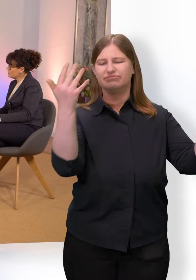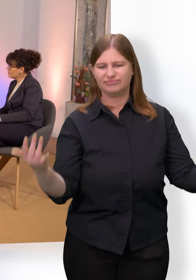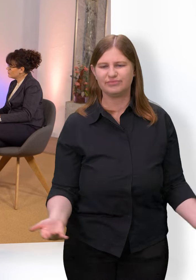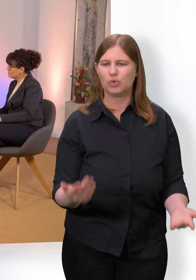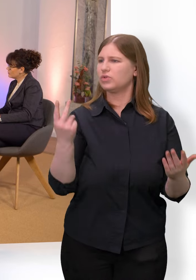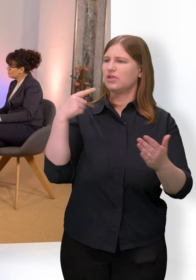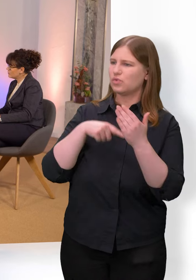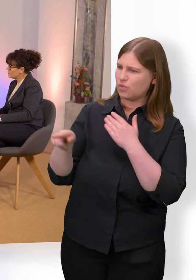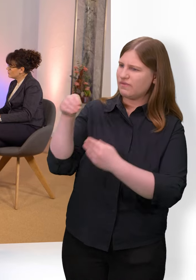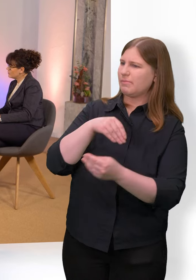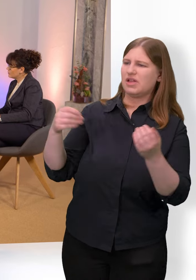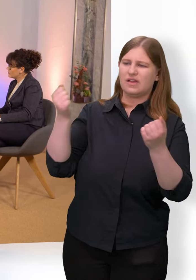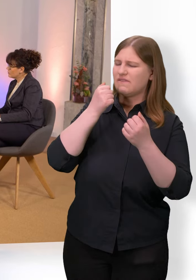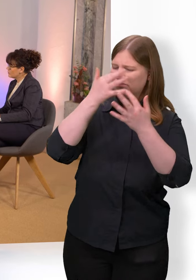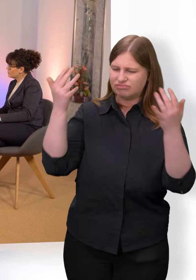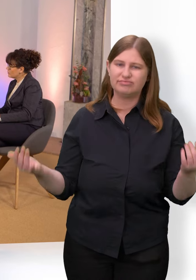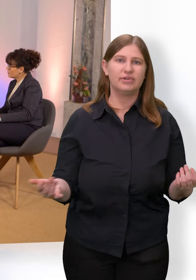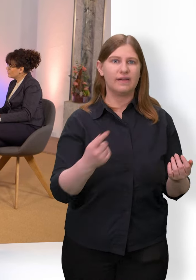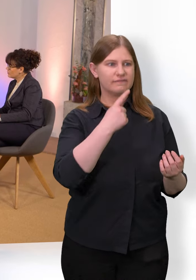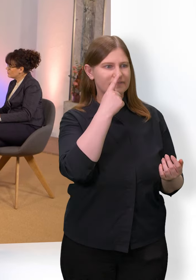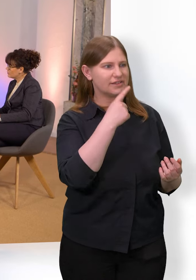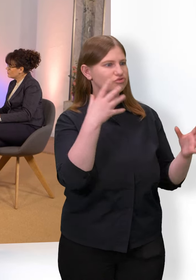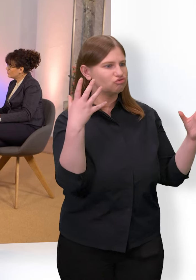Kinder erleben, ich habe mir das nicht rausgesucht,